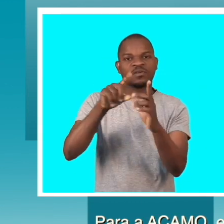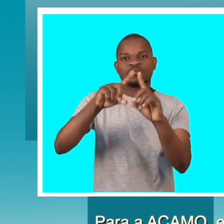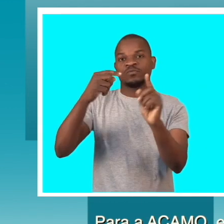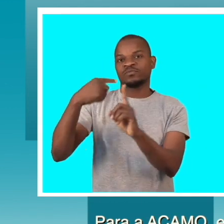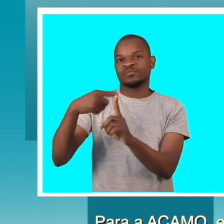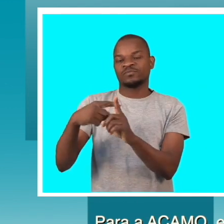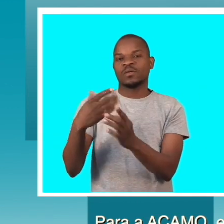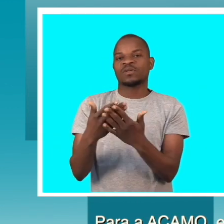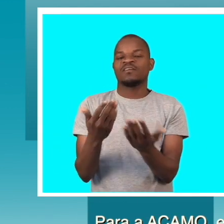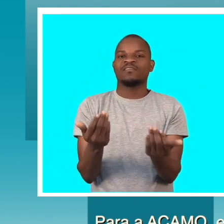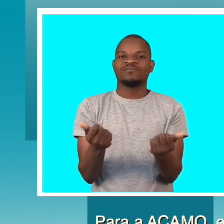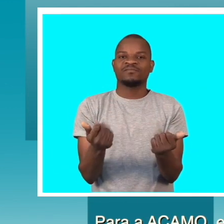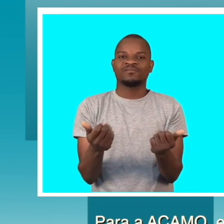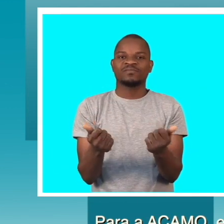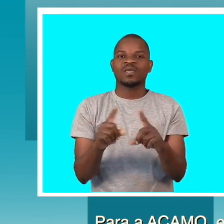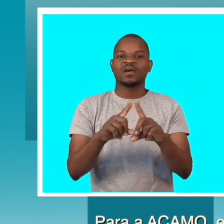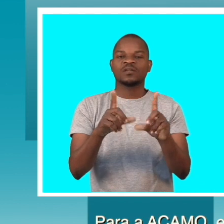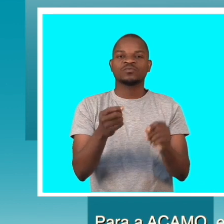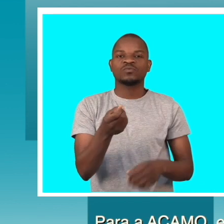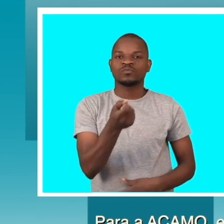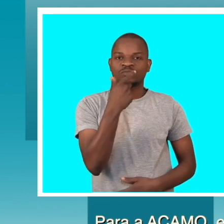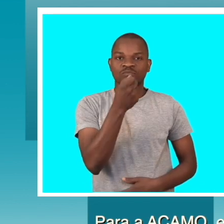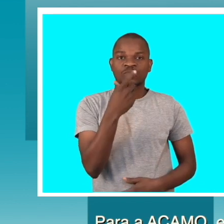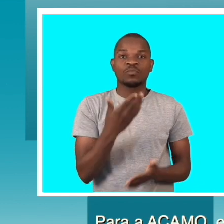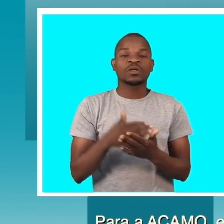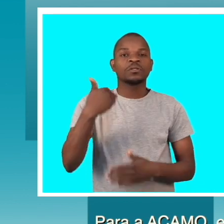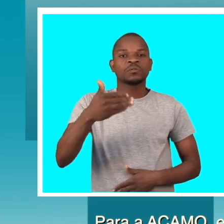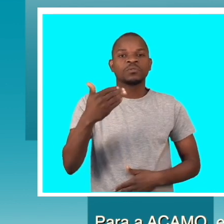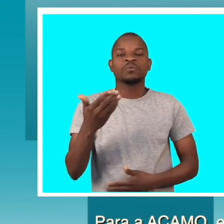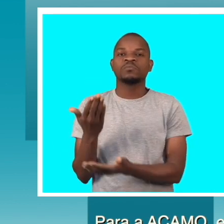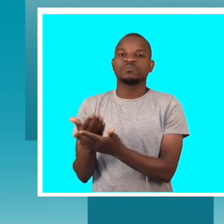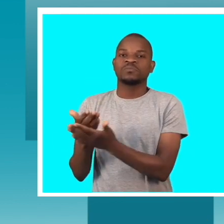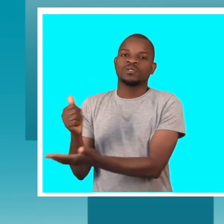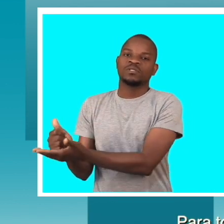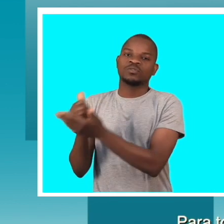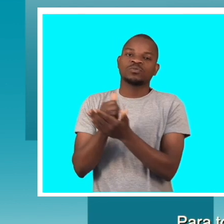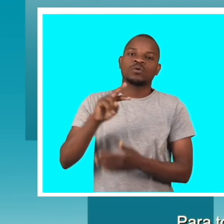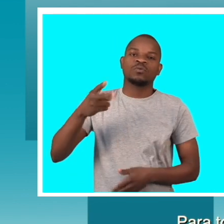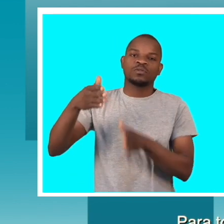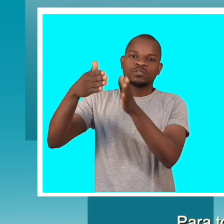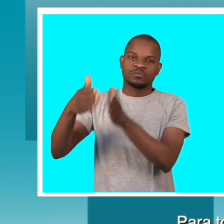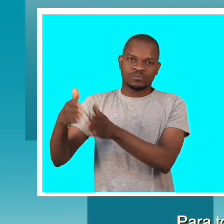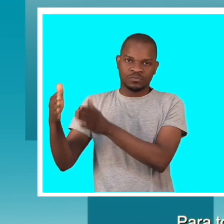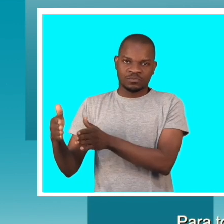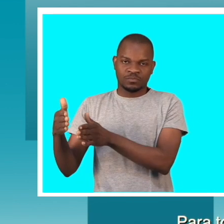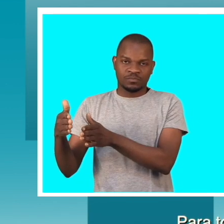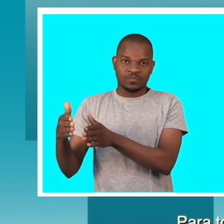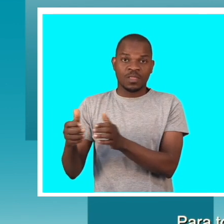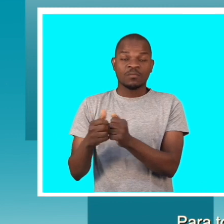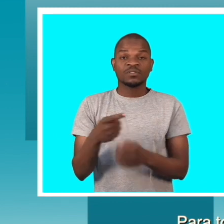facilitar o acesso a fármacos, que muitas das vezes dependia de terceiros. Para todas as pessoas com deficiência visual, para